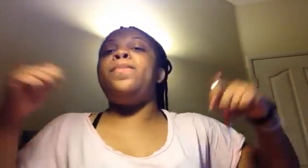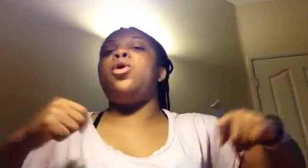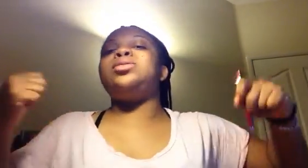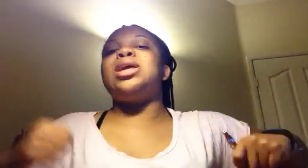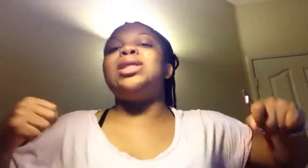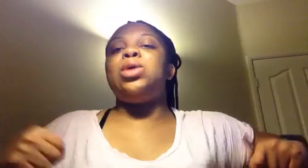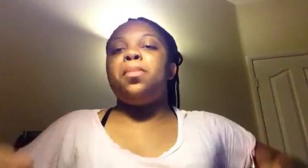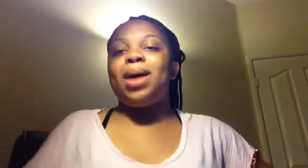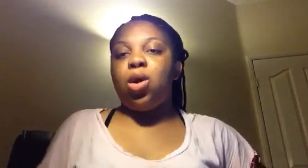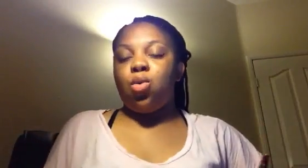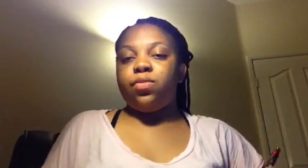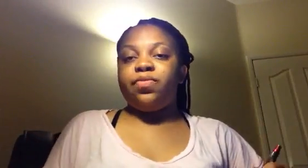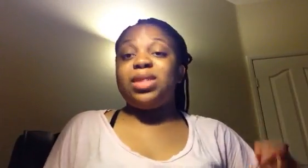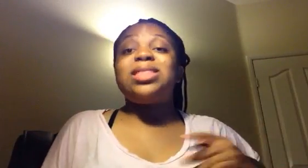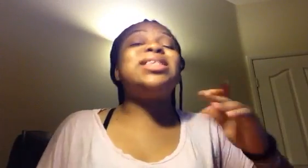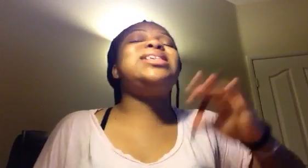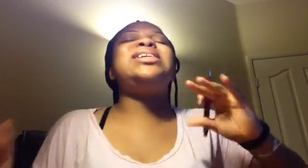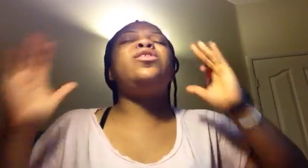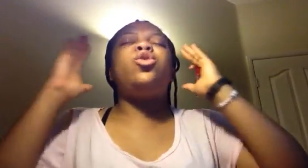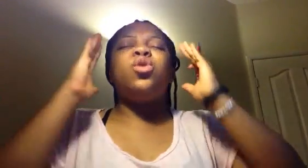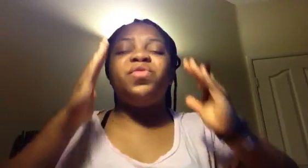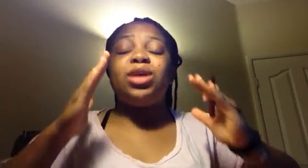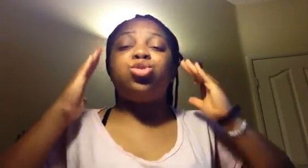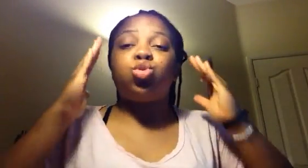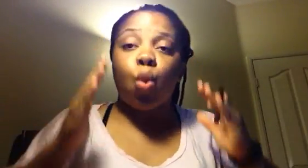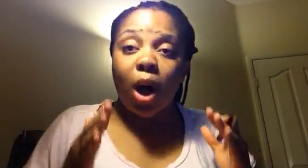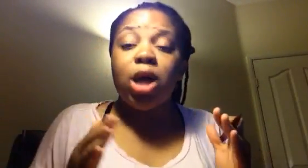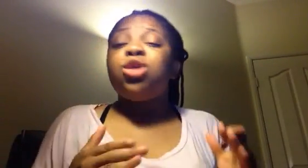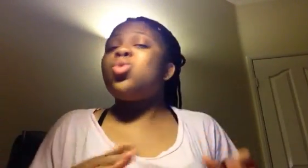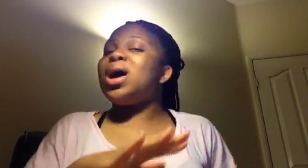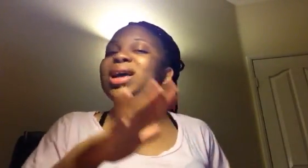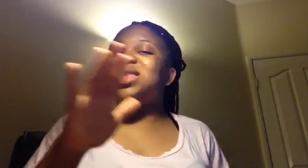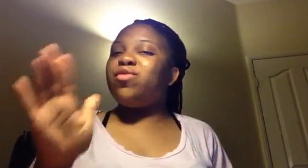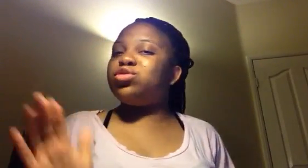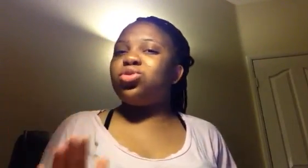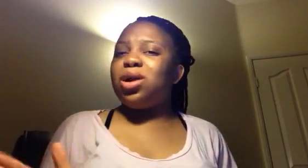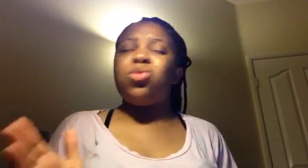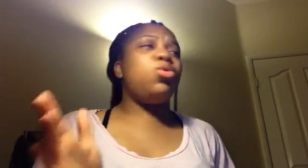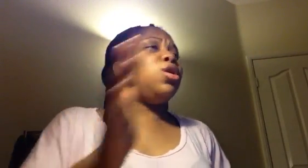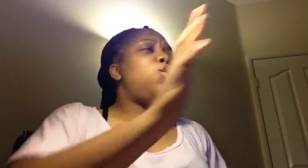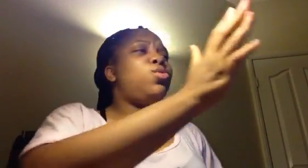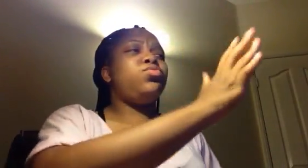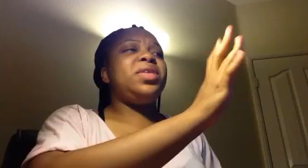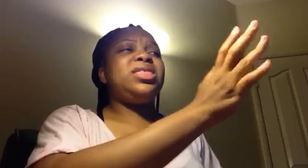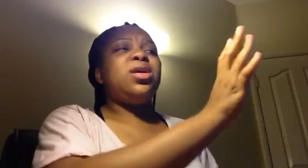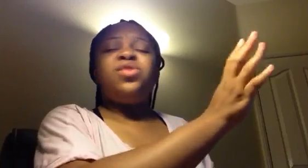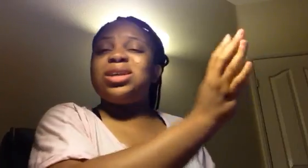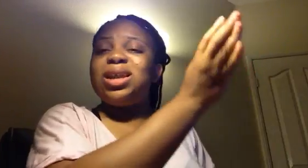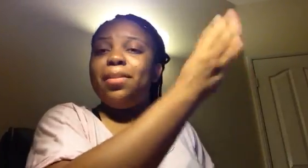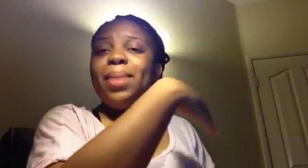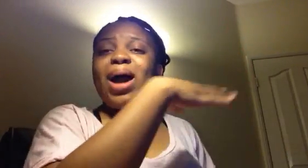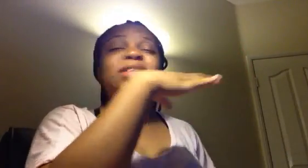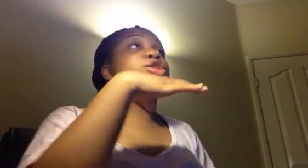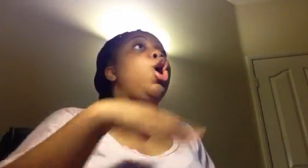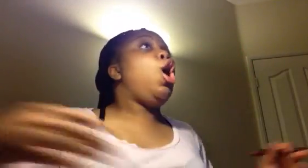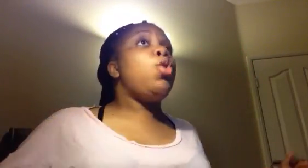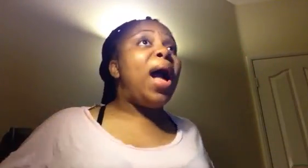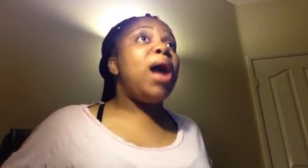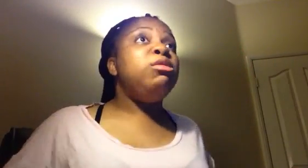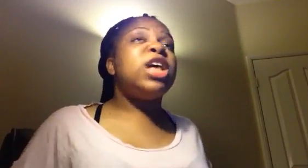portez derrière le maillot. Ça leur revient de droit. Donc, arrêtez vos trucs là. On m'intervient dans les bars, ils disent qu'ils doivent rembourser